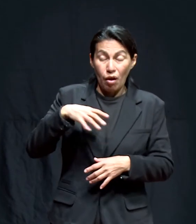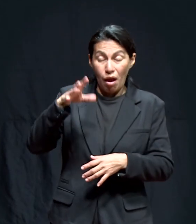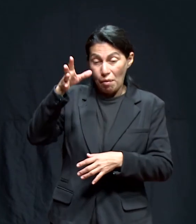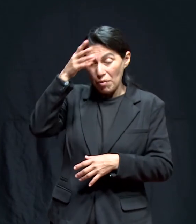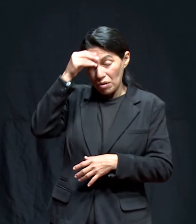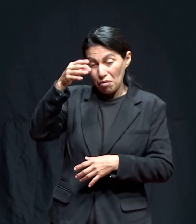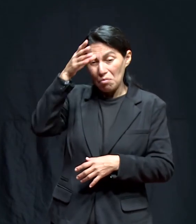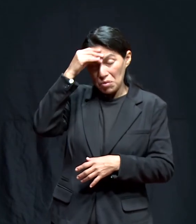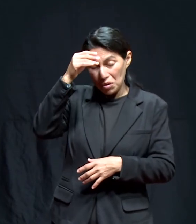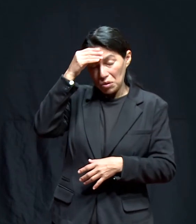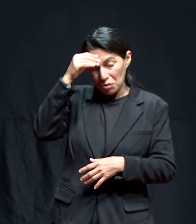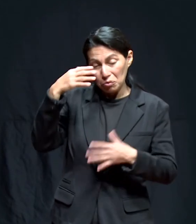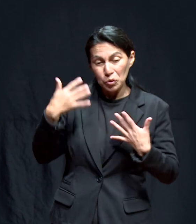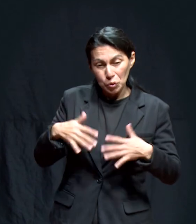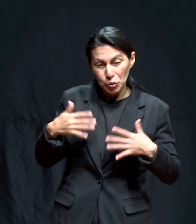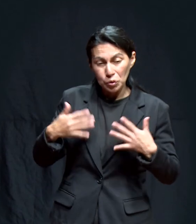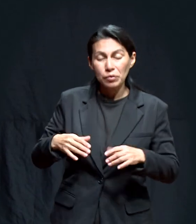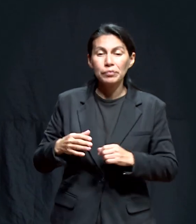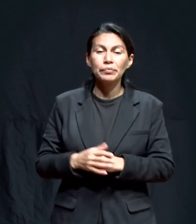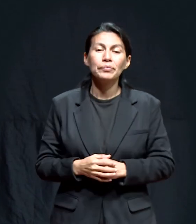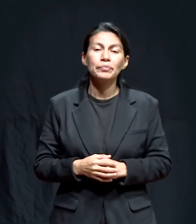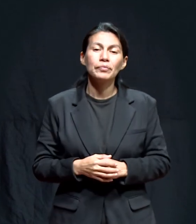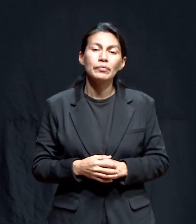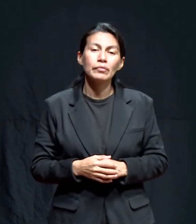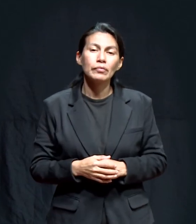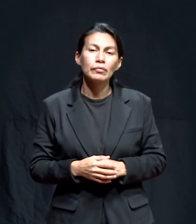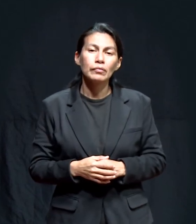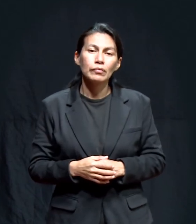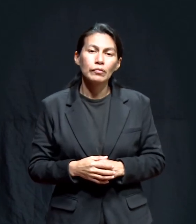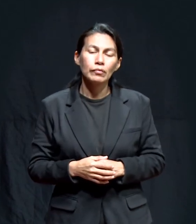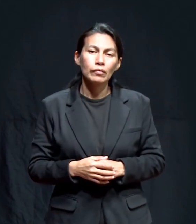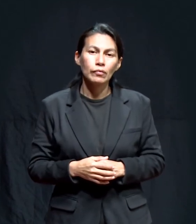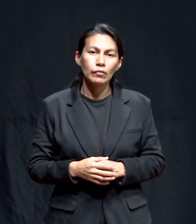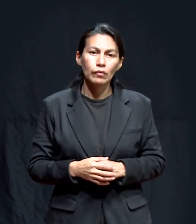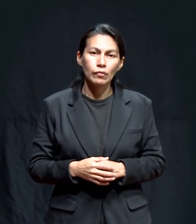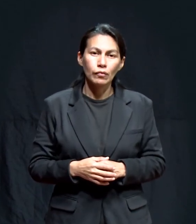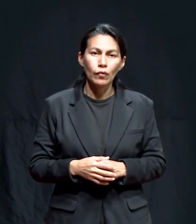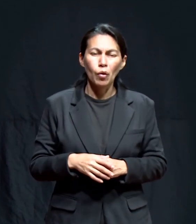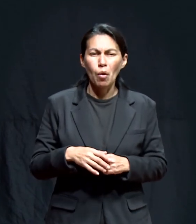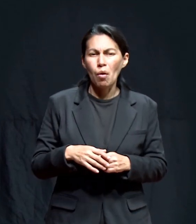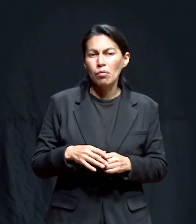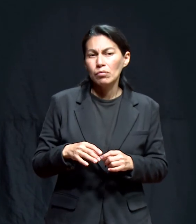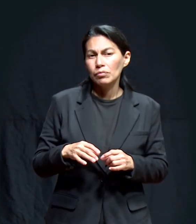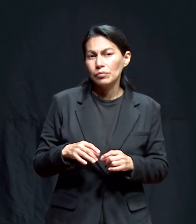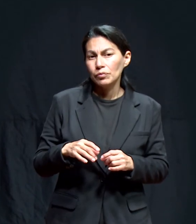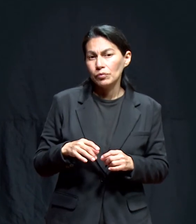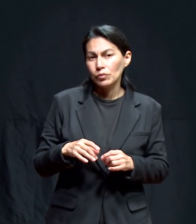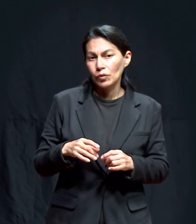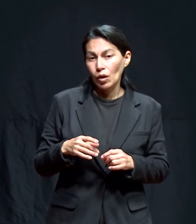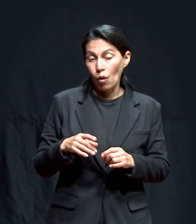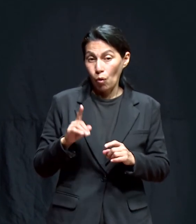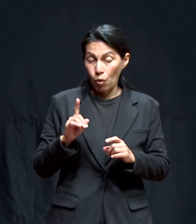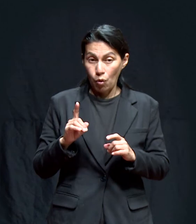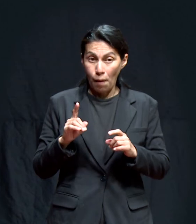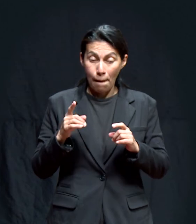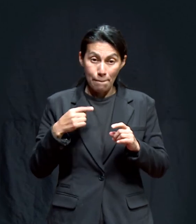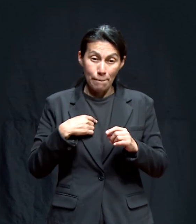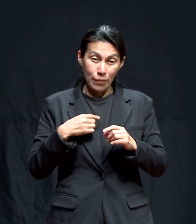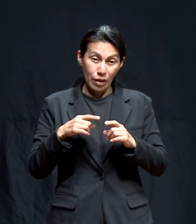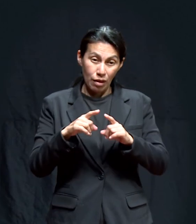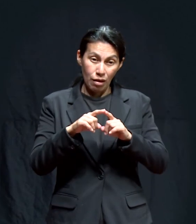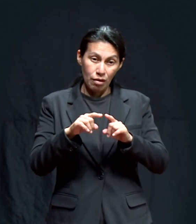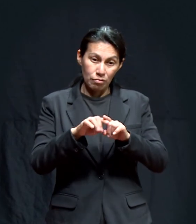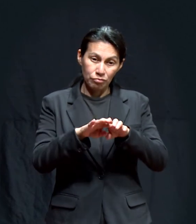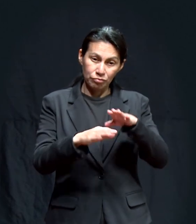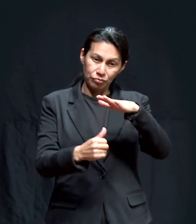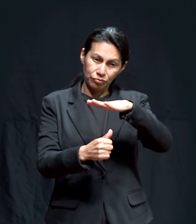Yo he aprendido grandes lecciones de ella. En cierta ocasión, mi escritorio daba a un